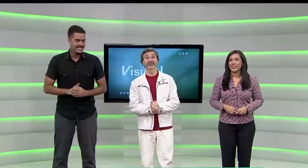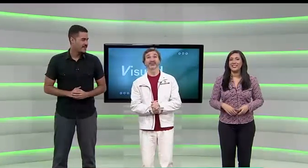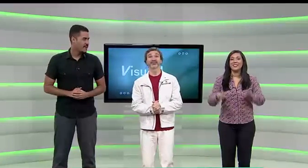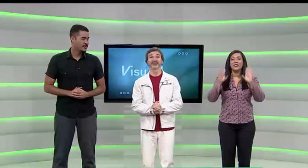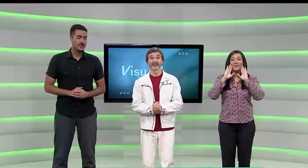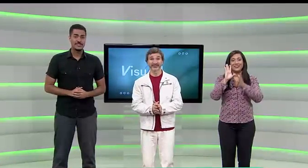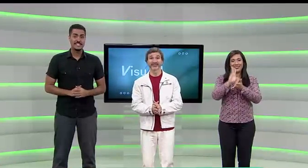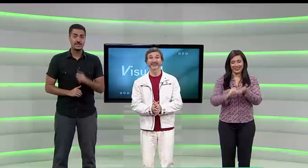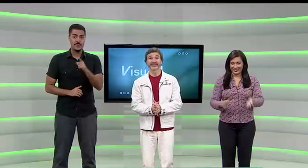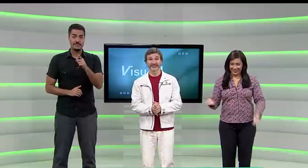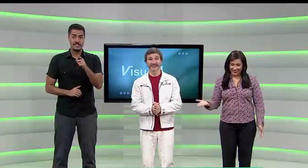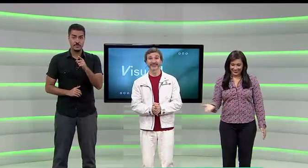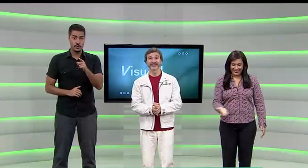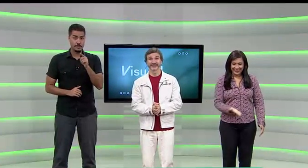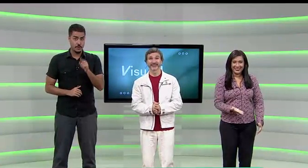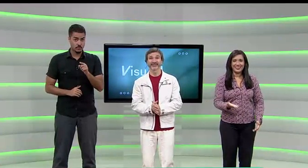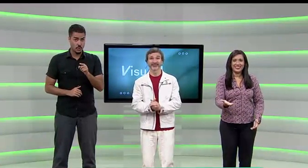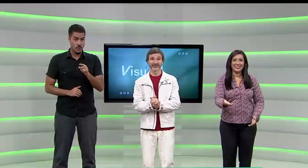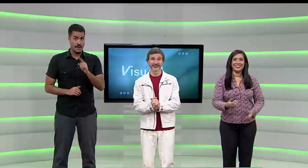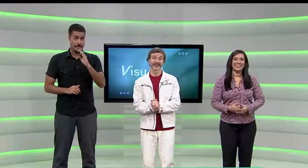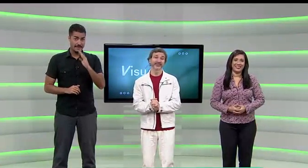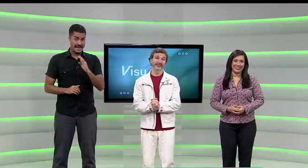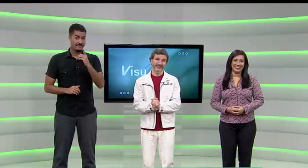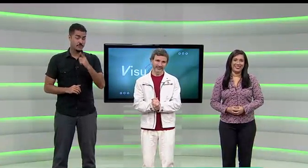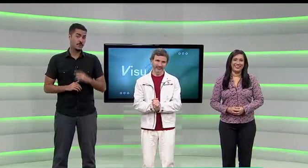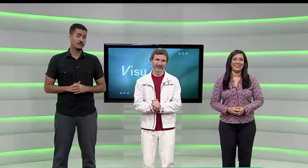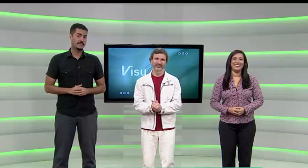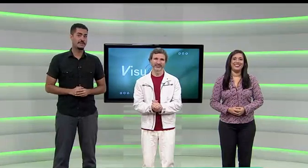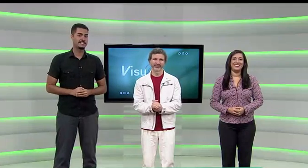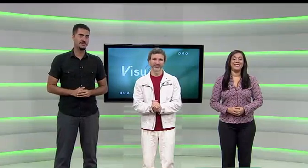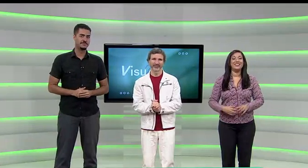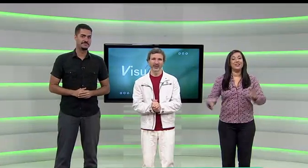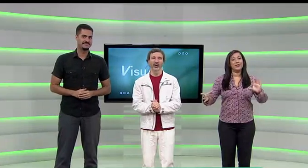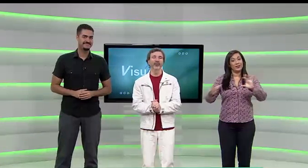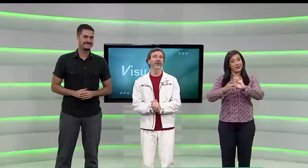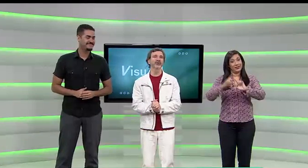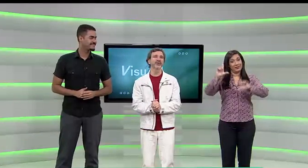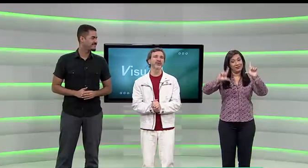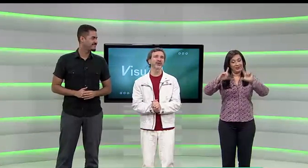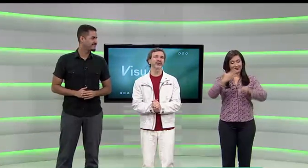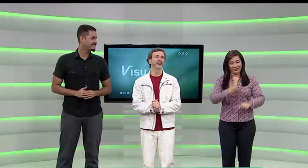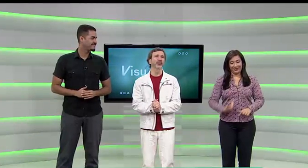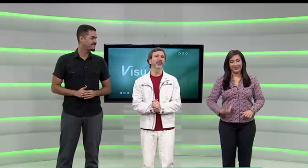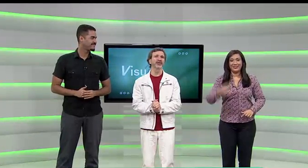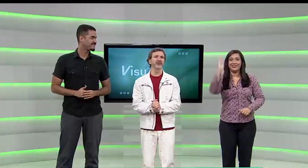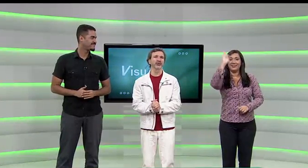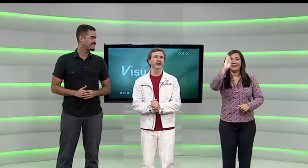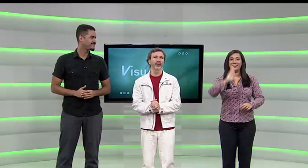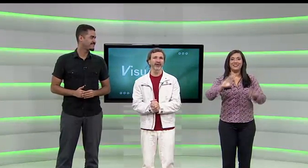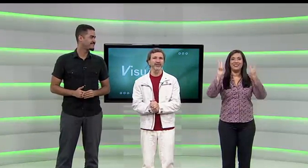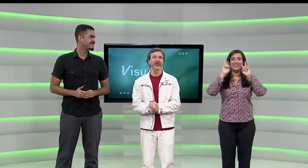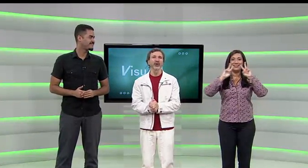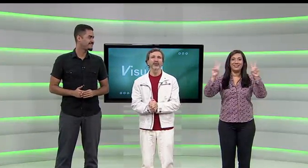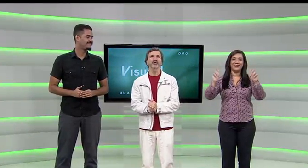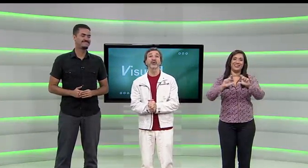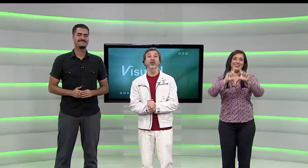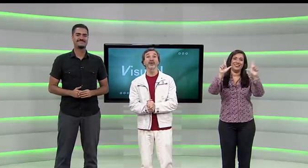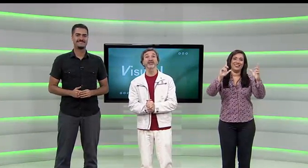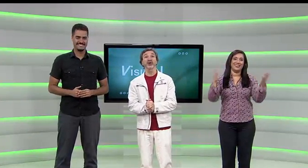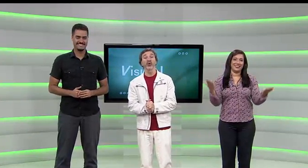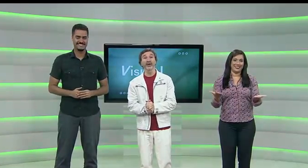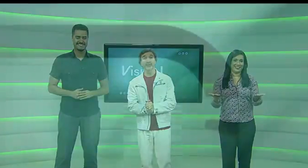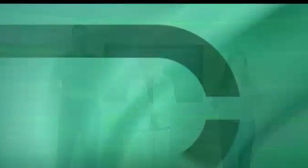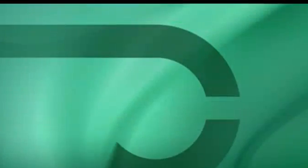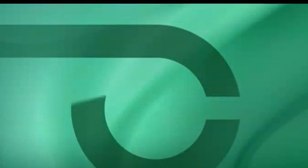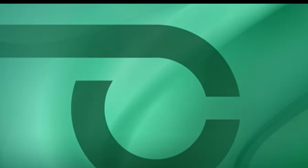Facebook. O nosso endereço é facebook.com.br visual tv brasil. Com apoio de emissoras públicas de todo o país, o Visual